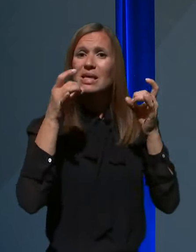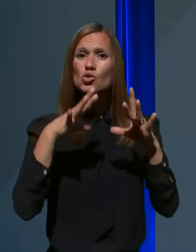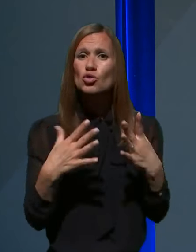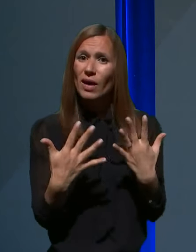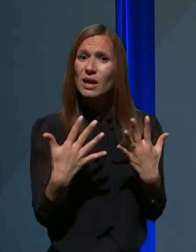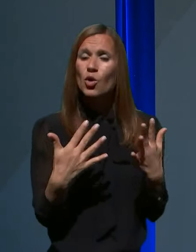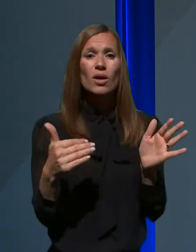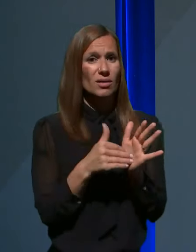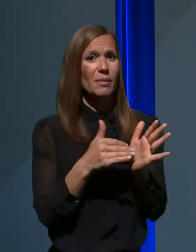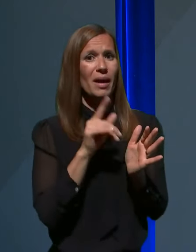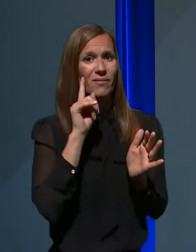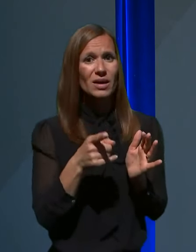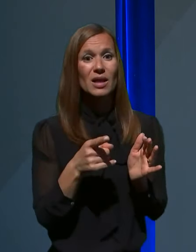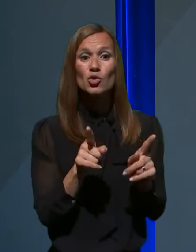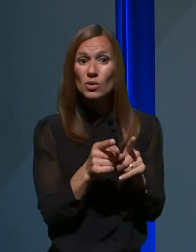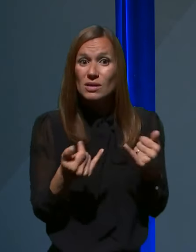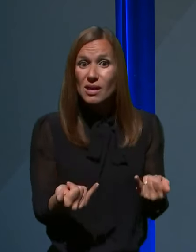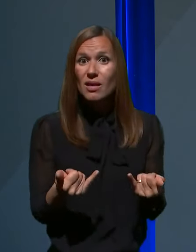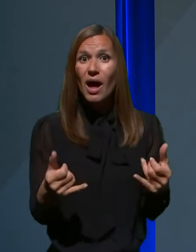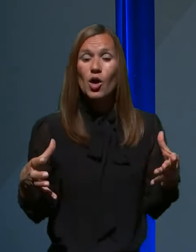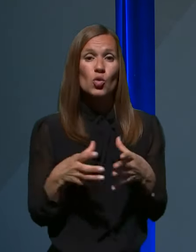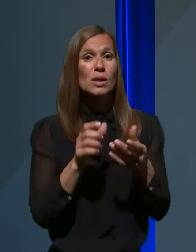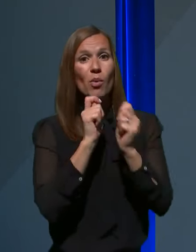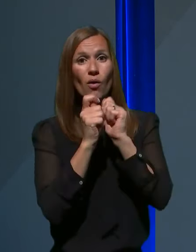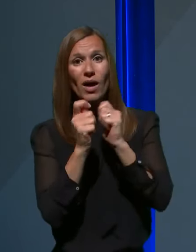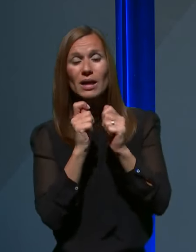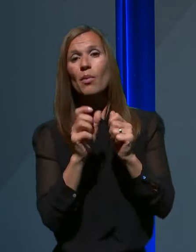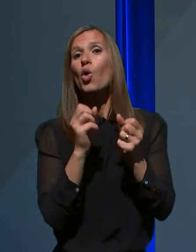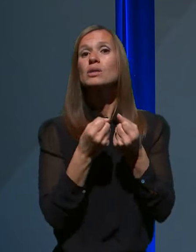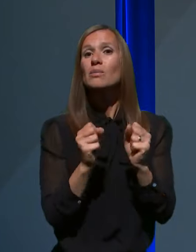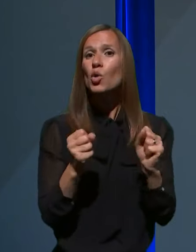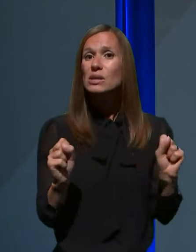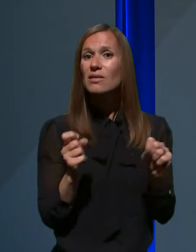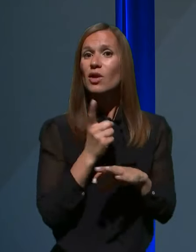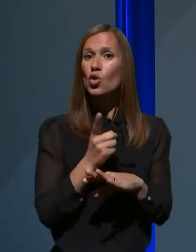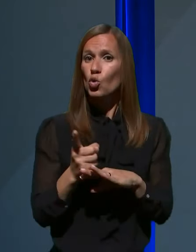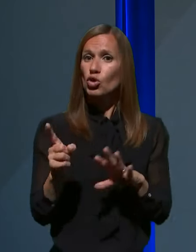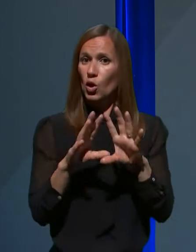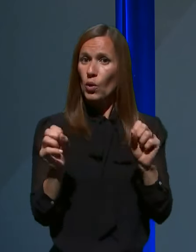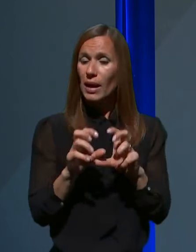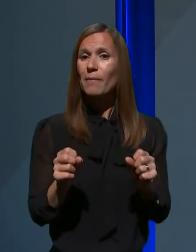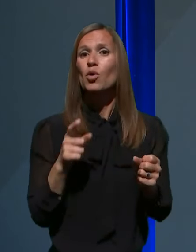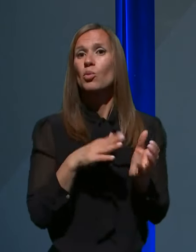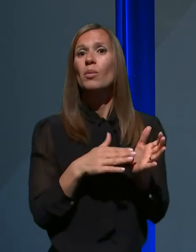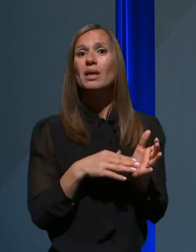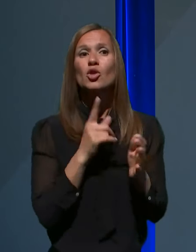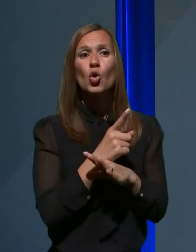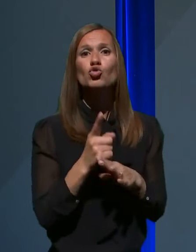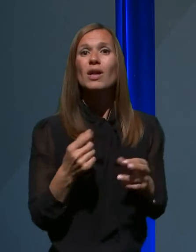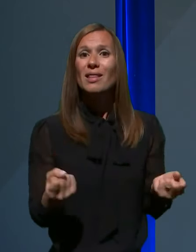vedeti, tudi zdaj, ko se pogovarjamo o sprostitvi določenih ukrepov, se pravi, določene dejavnosti bodo